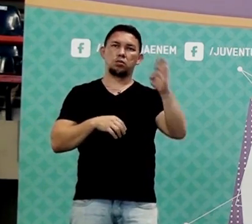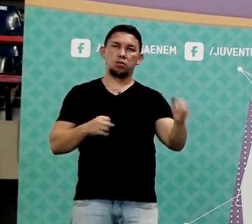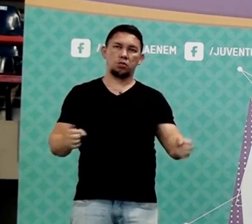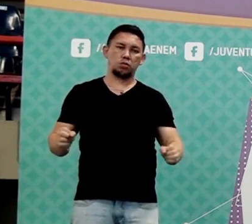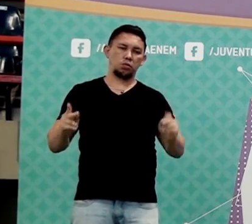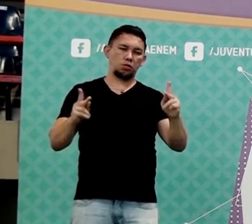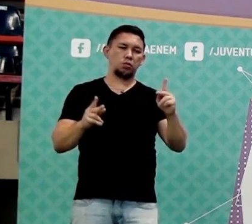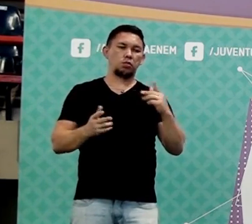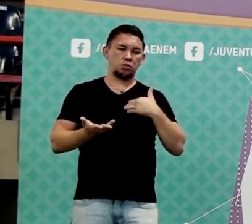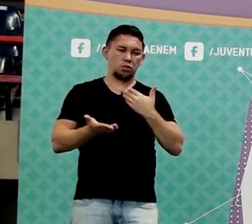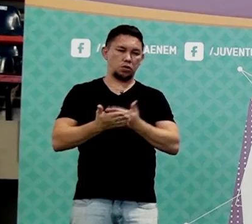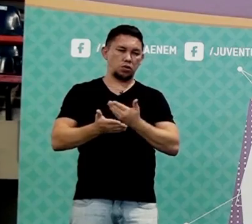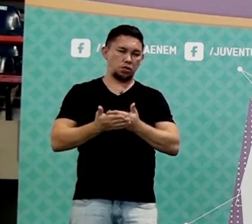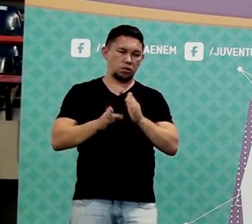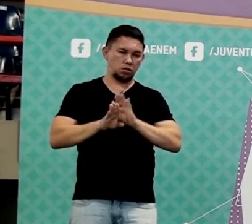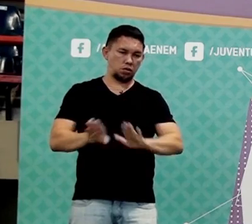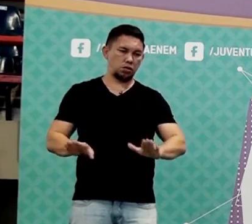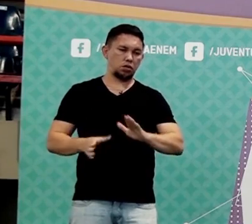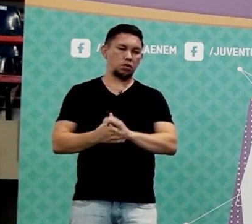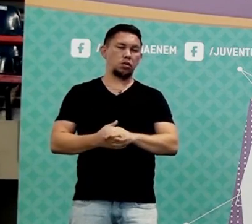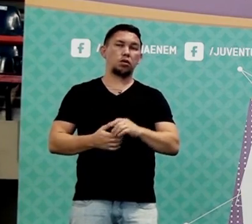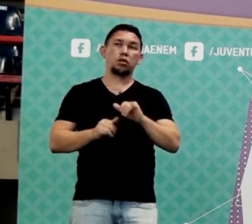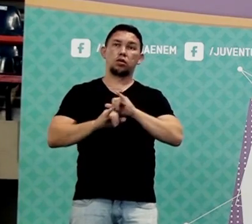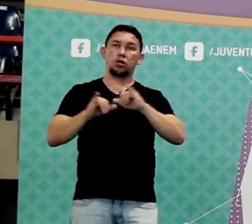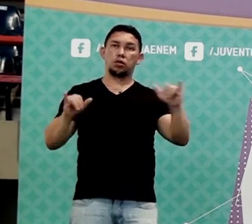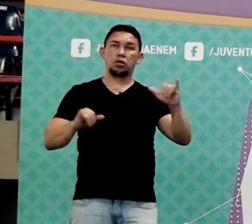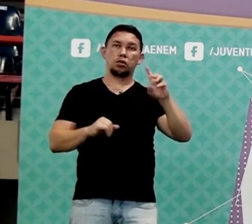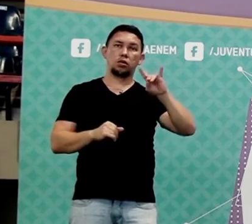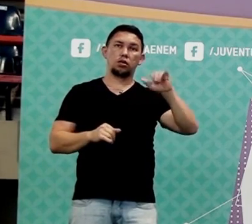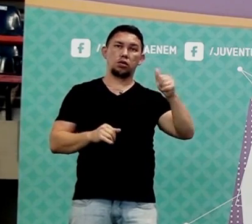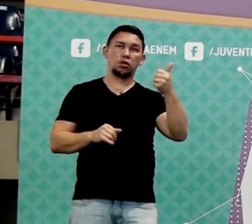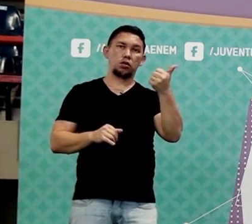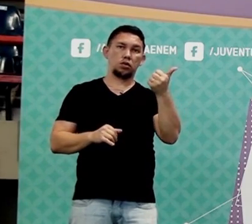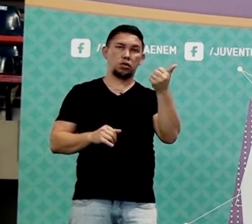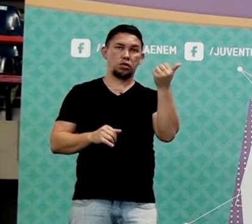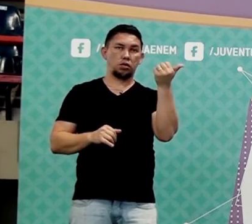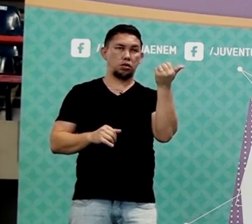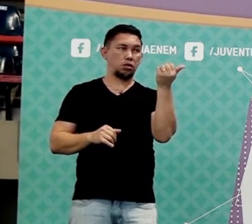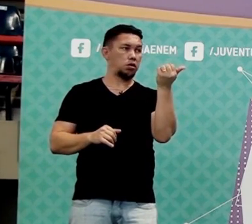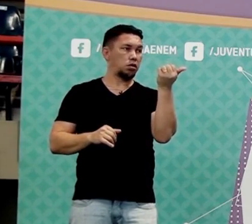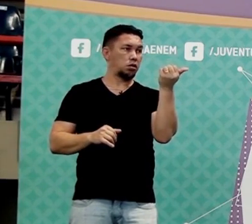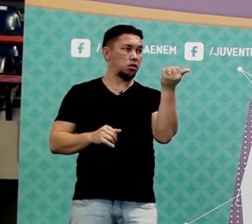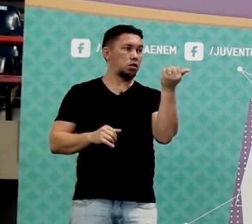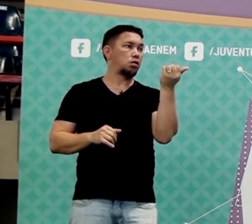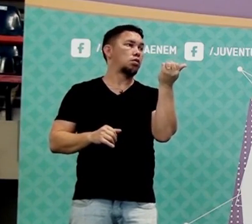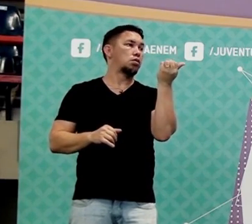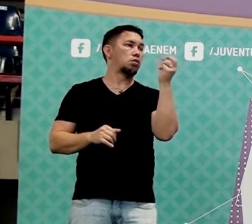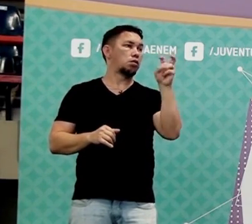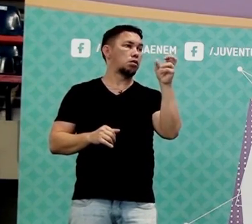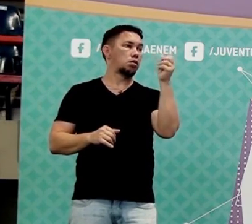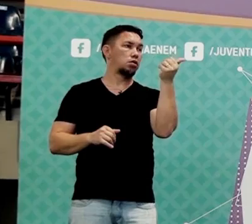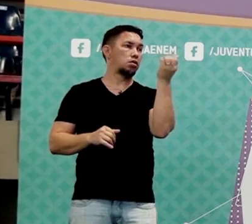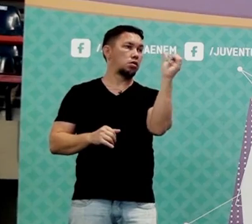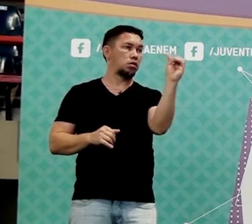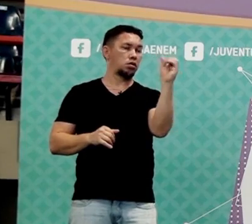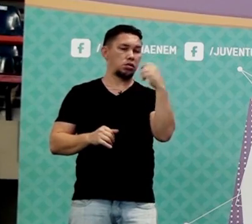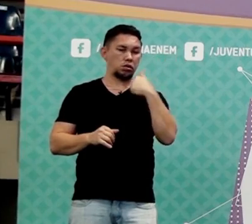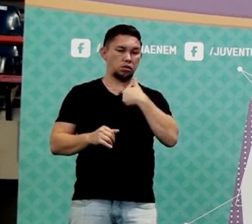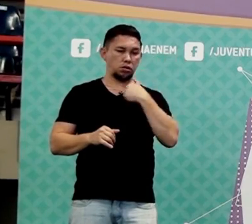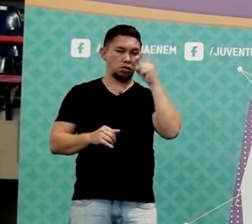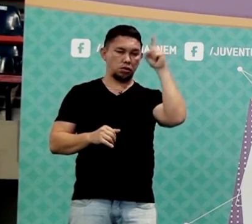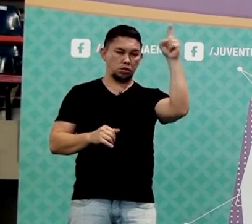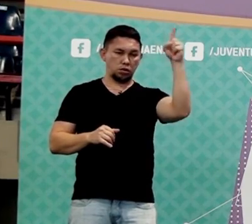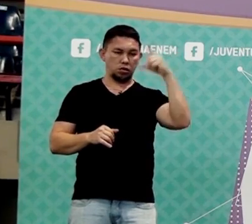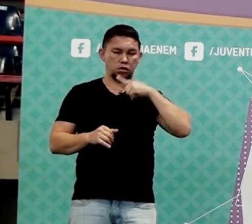tá? Tô estudando pra isso. E queria também dizer que no dia 15 e 16, se Deus quiser, eu estarei lá na